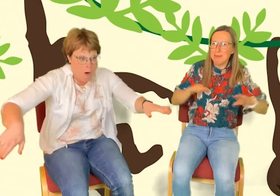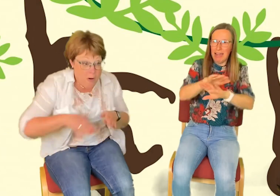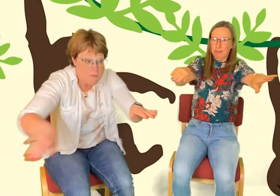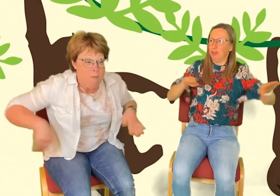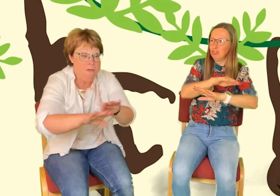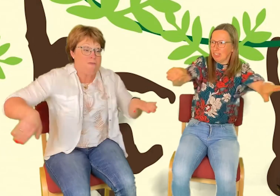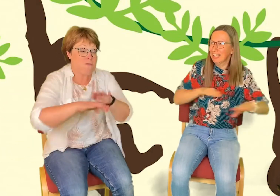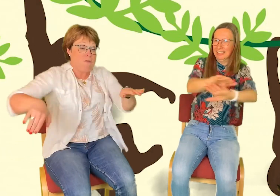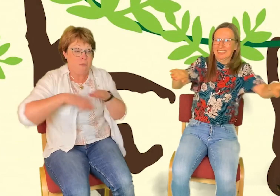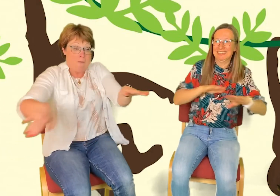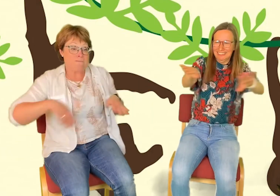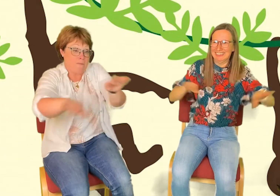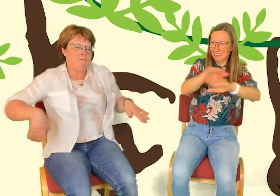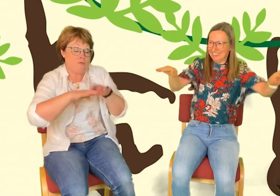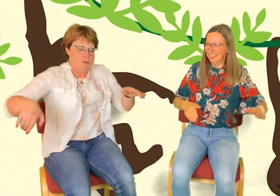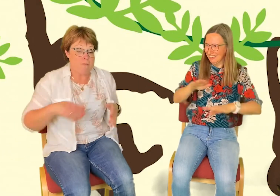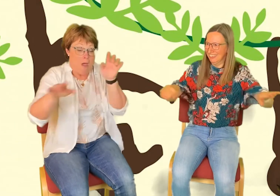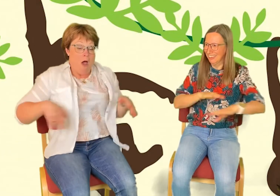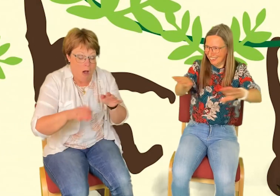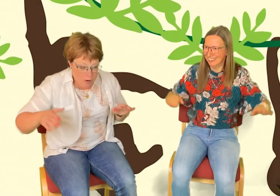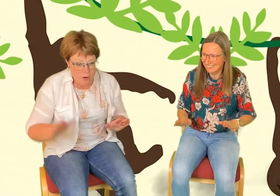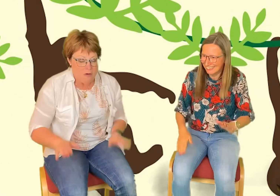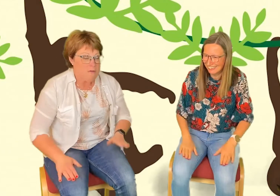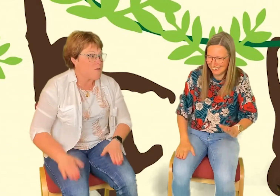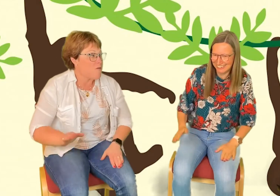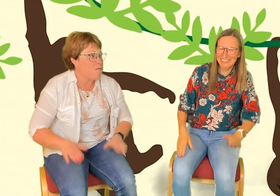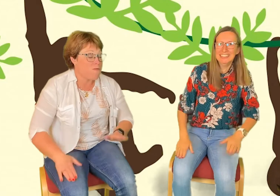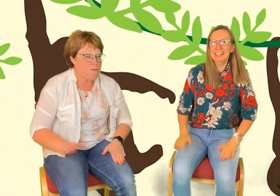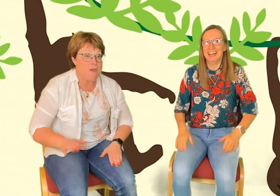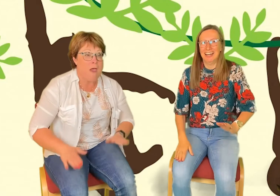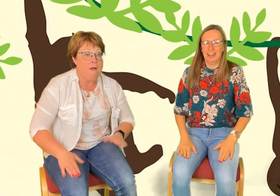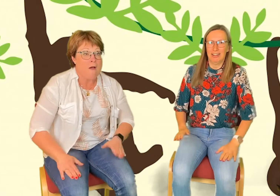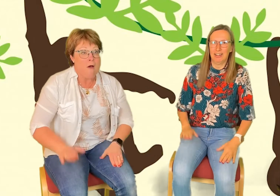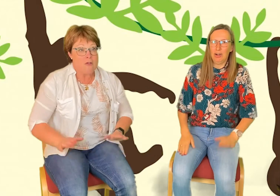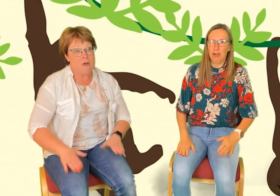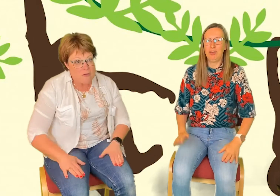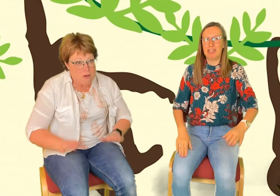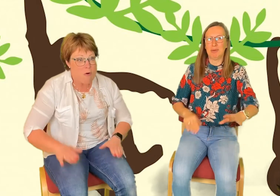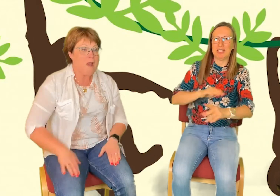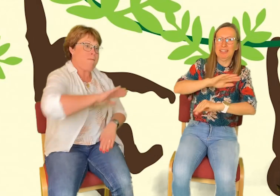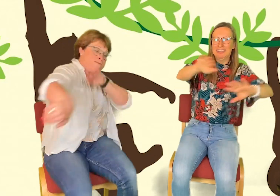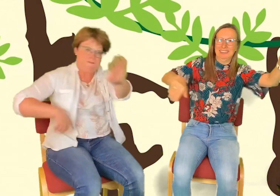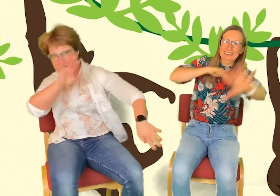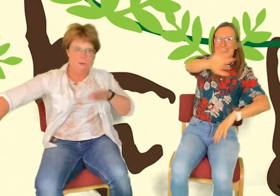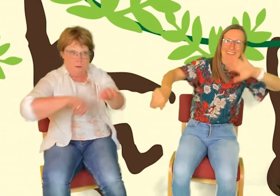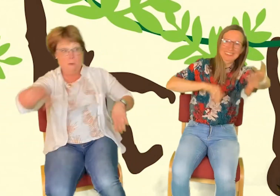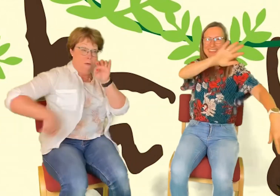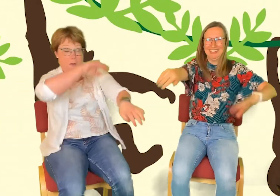Och så skärn. Åh. Åh. Åh. Och så kommer skärn. Och så kommer skärn. Och så kommer skärn. Åh.